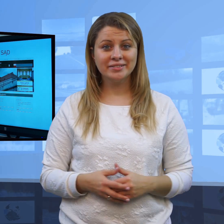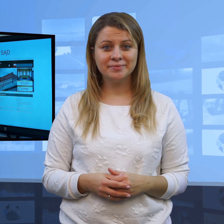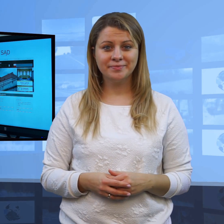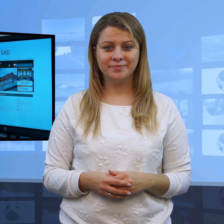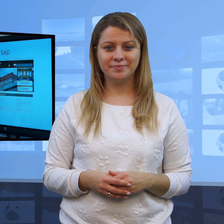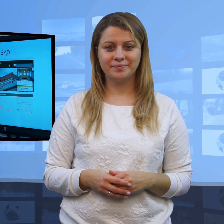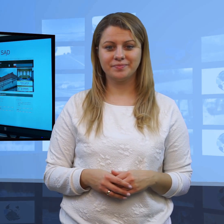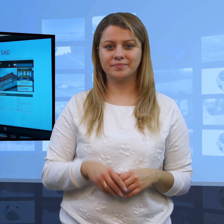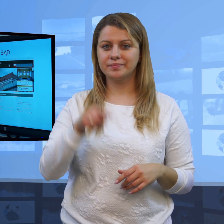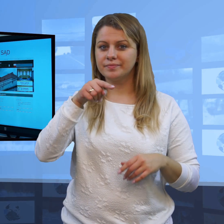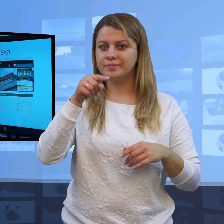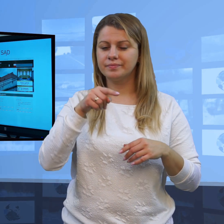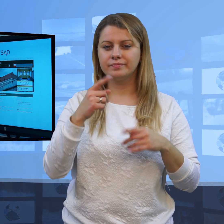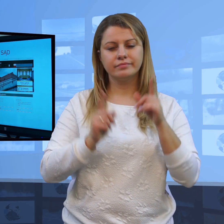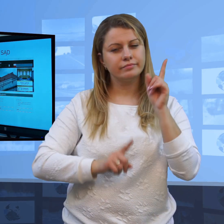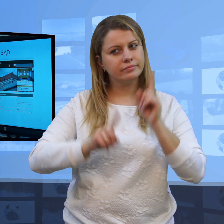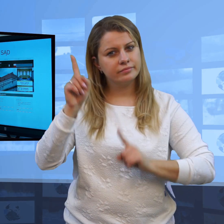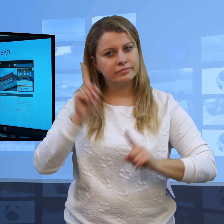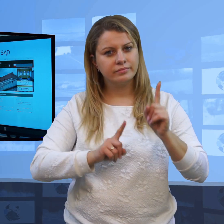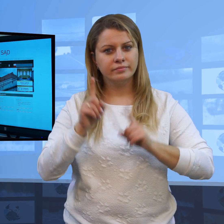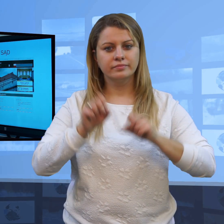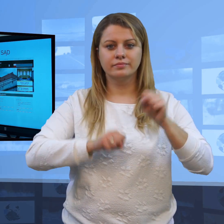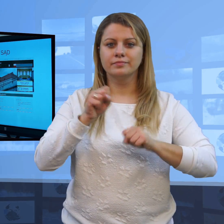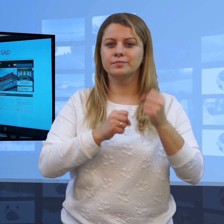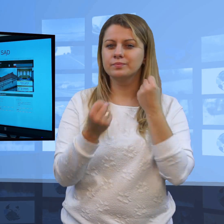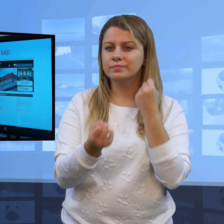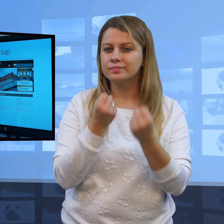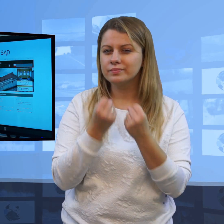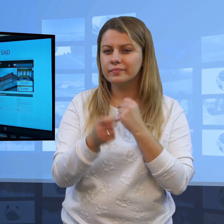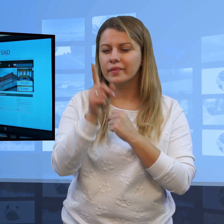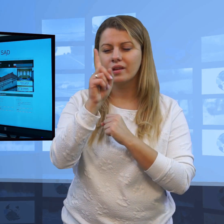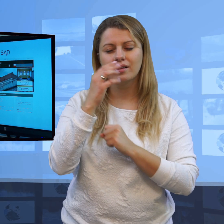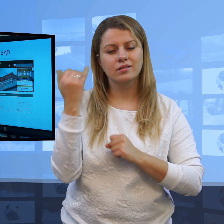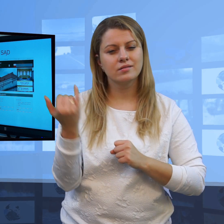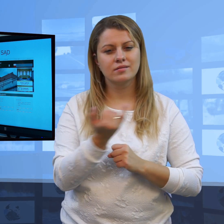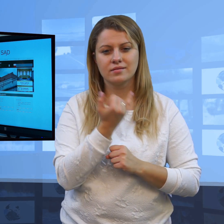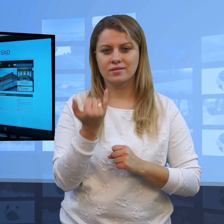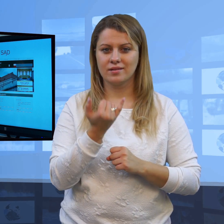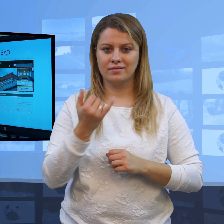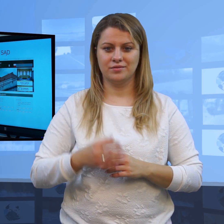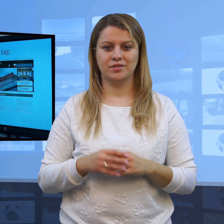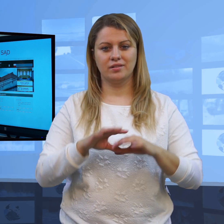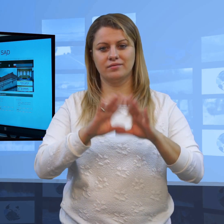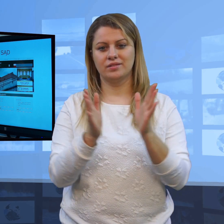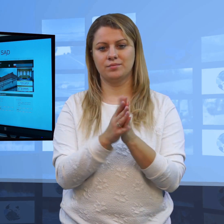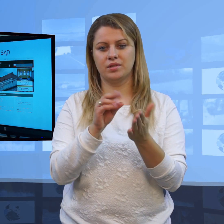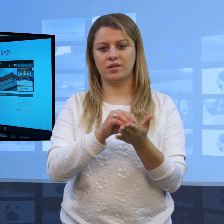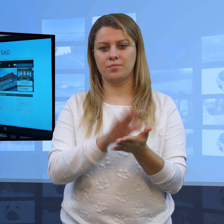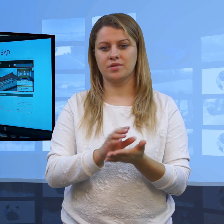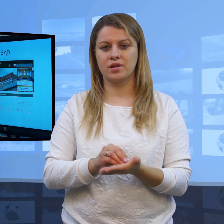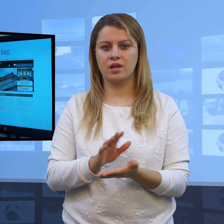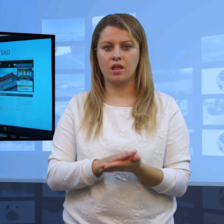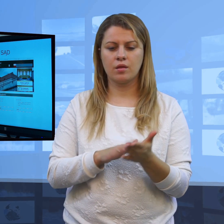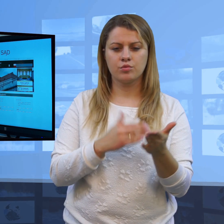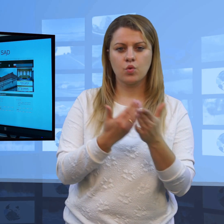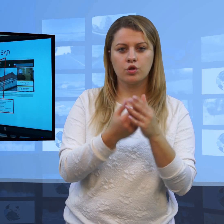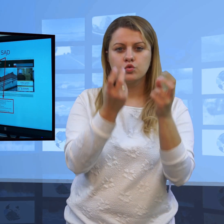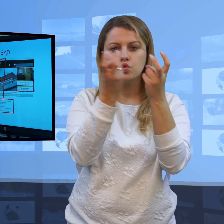Państwem. Na stronach sądu czasem trudno taką informację znaleźć, ale większość ma możliwość